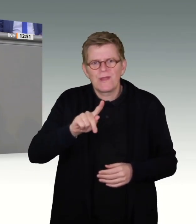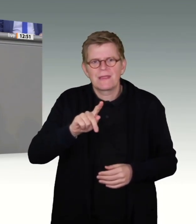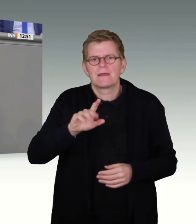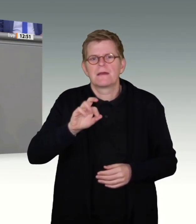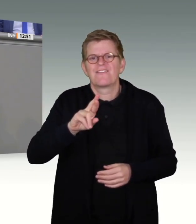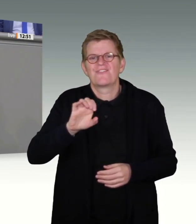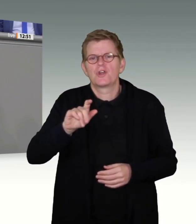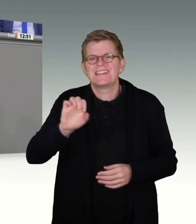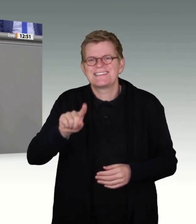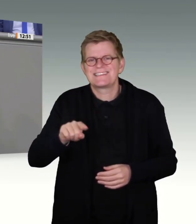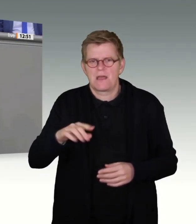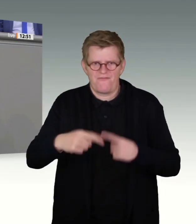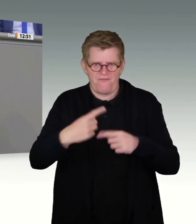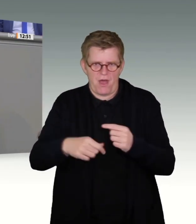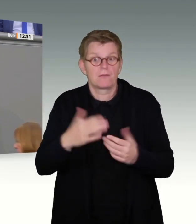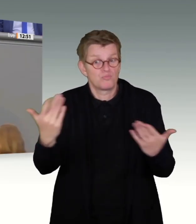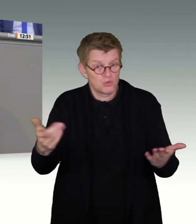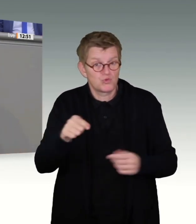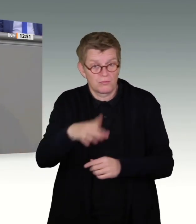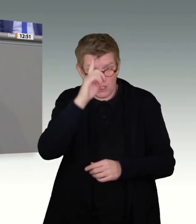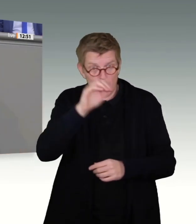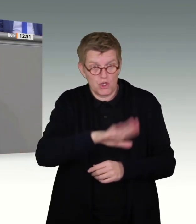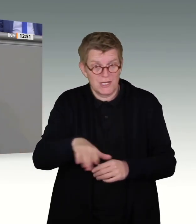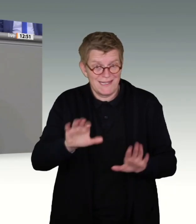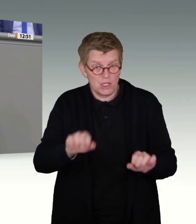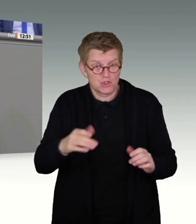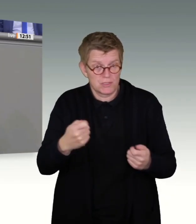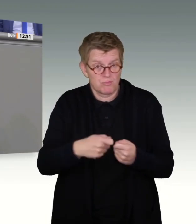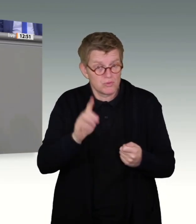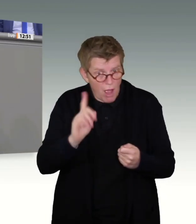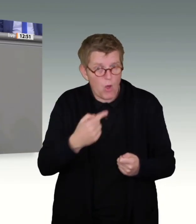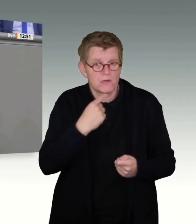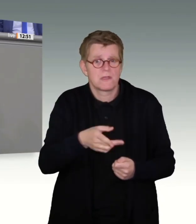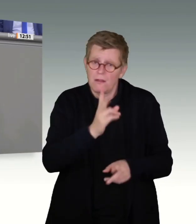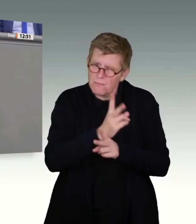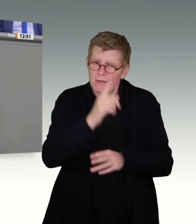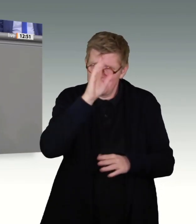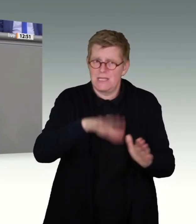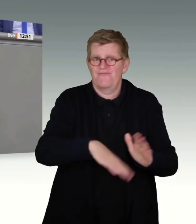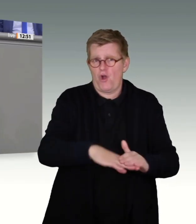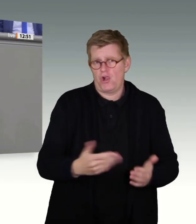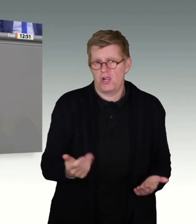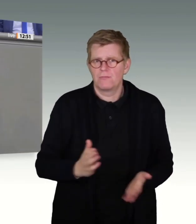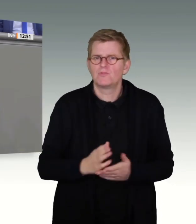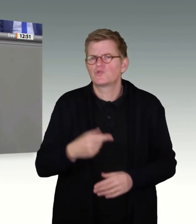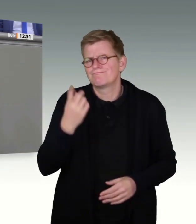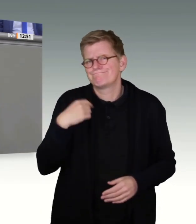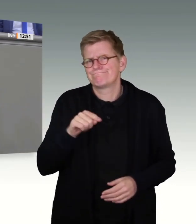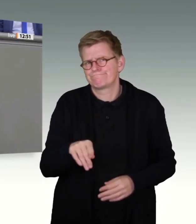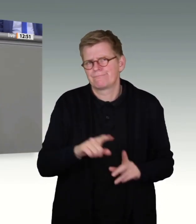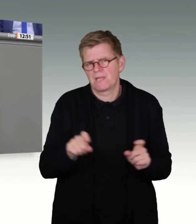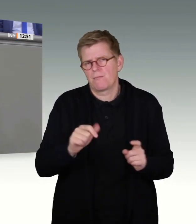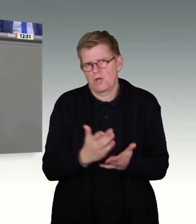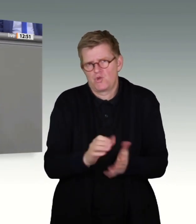spricht sich übrigens auch der Deutsche Kinderschutzbund aus. Und ich habe es in meiner letzten Rede zu diesem Thema schon erklärt, aber ich